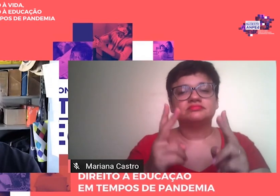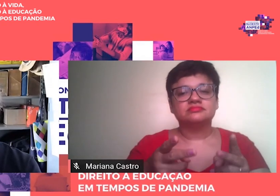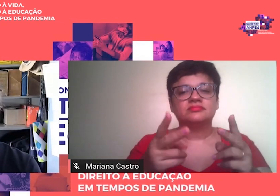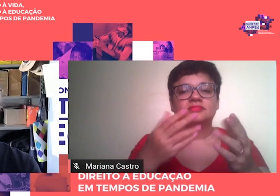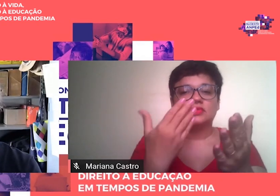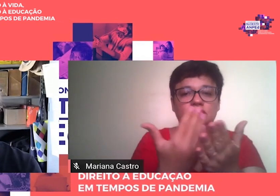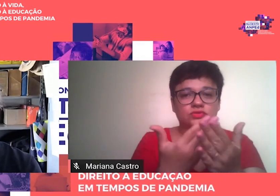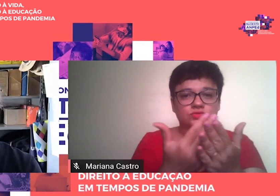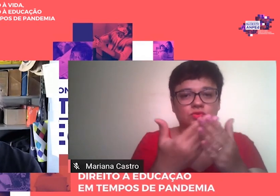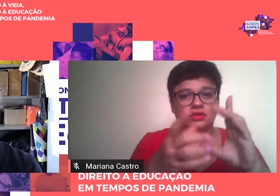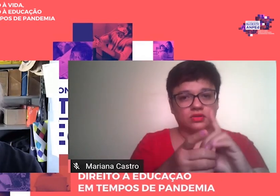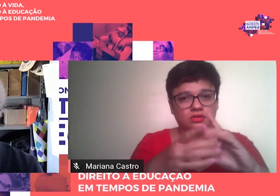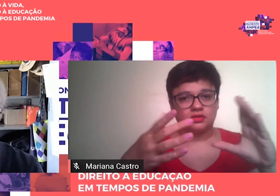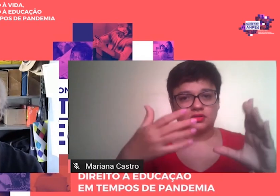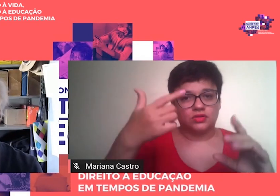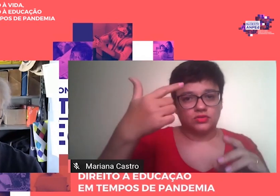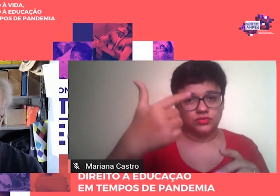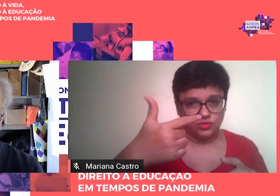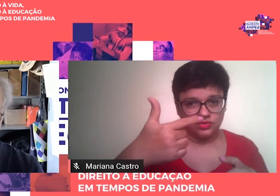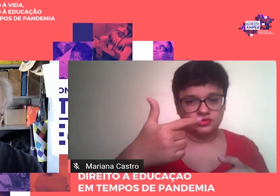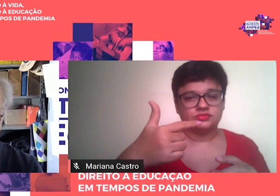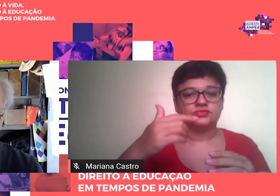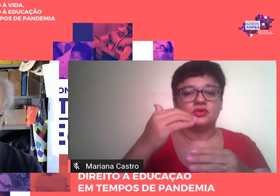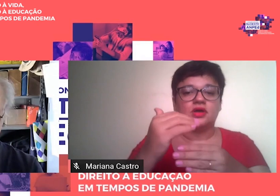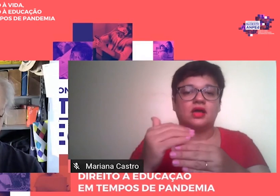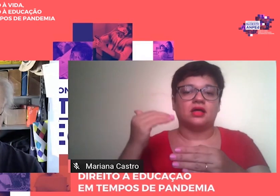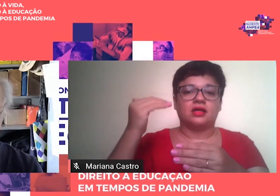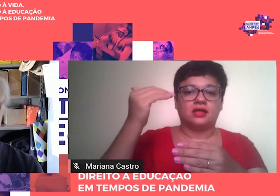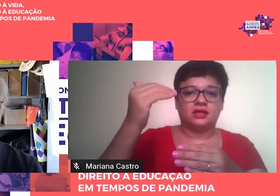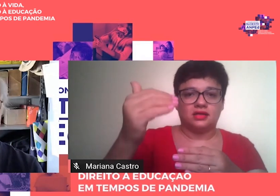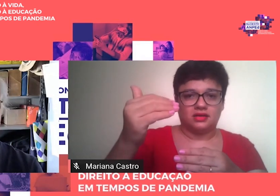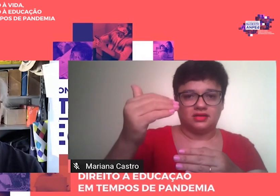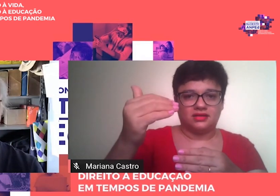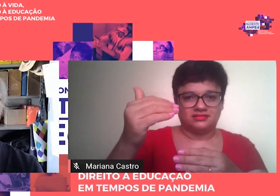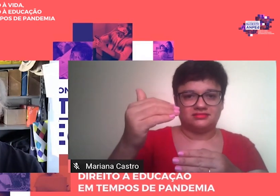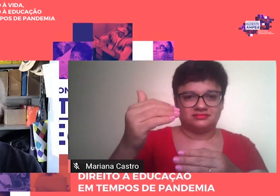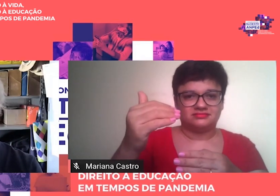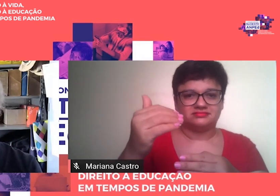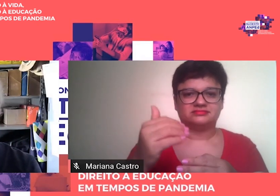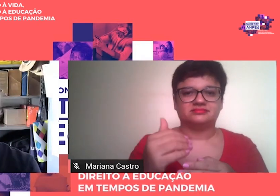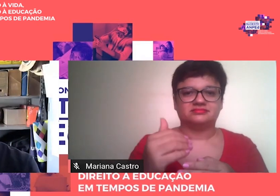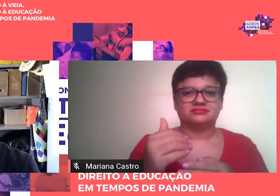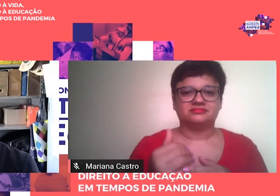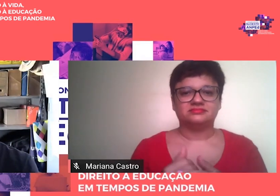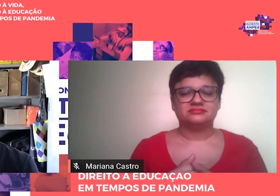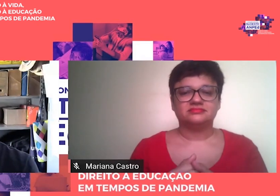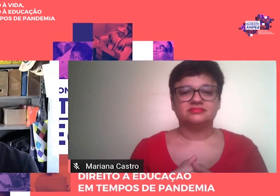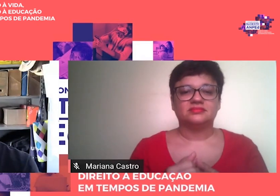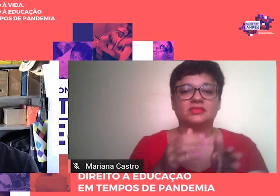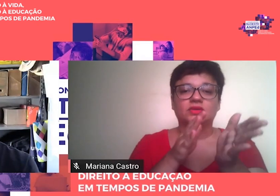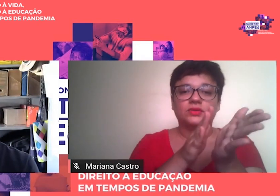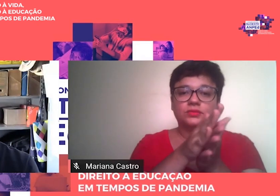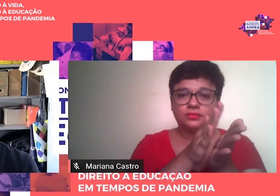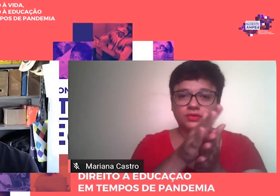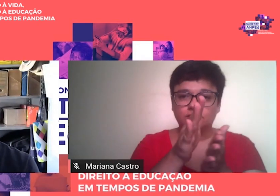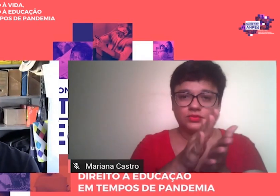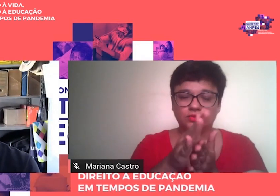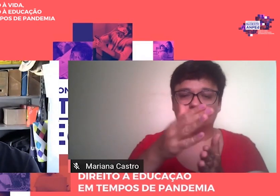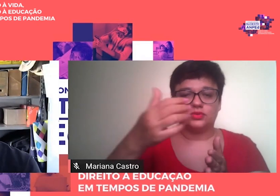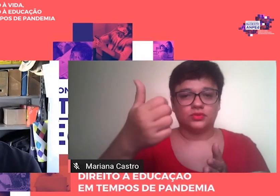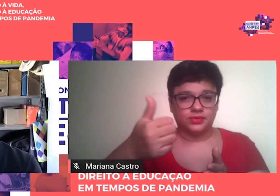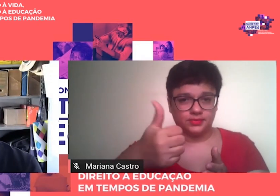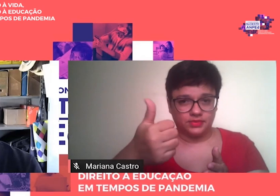Democracia II, para além da curvatura da vara. publicados primeiro em